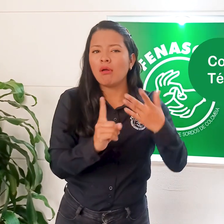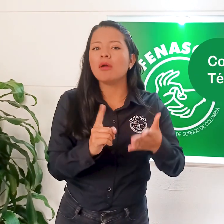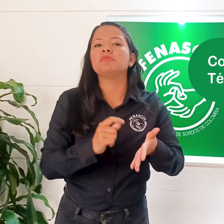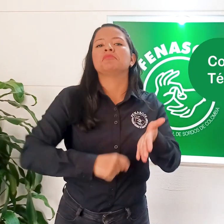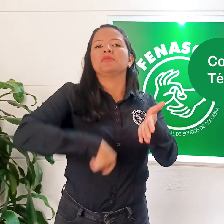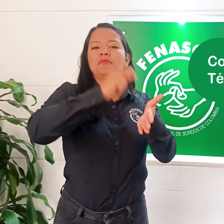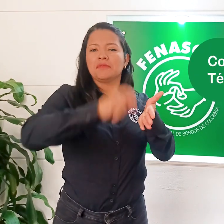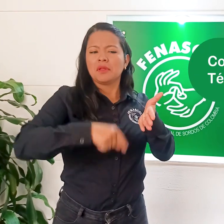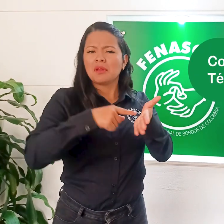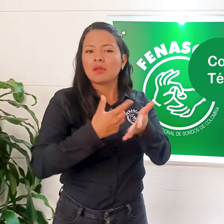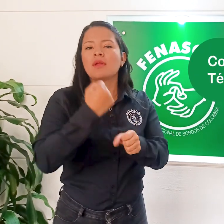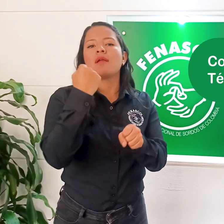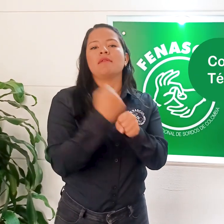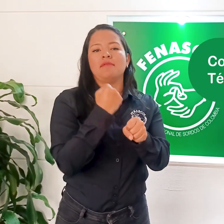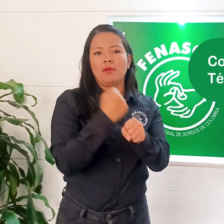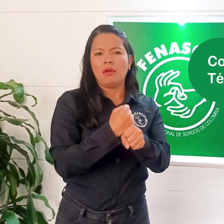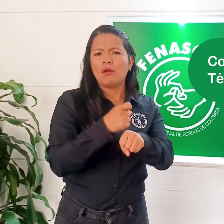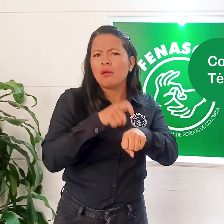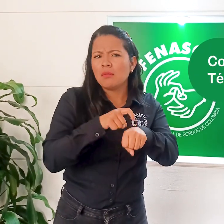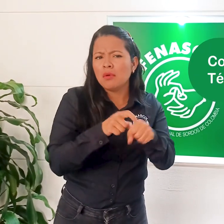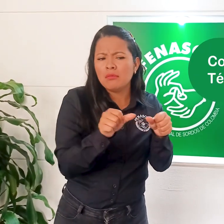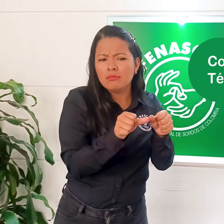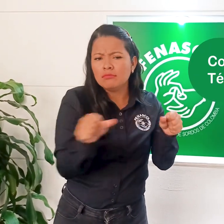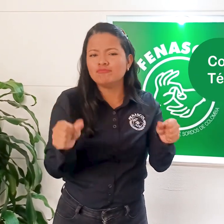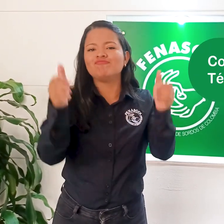persona seleccionada tendrá un contrato laboral a término fijo